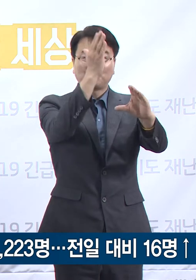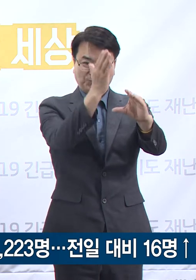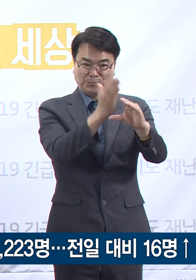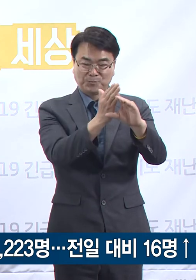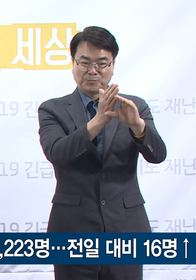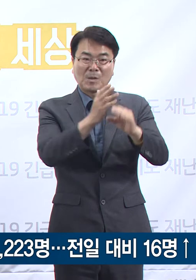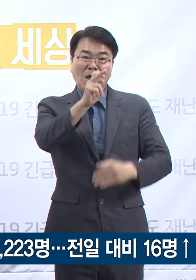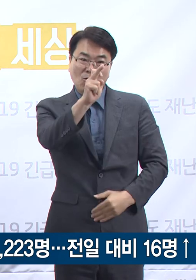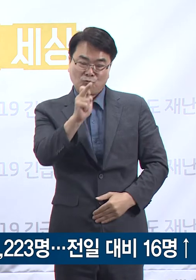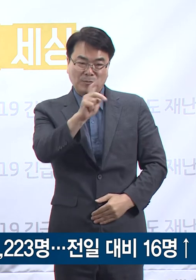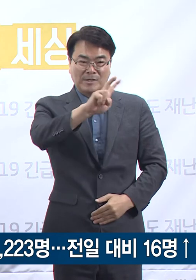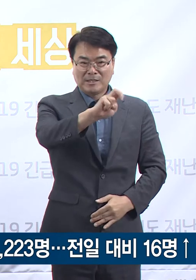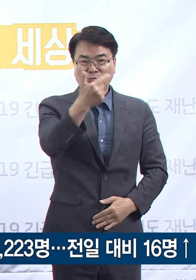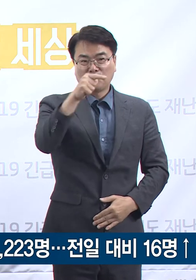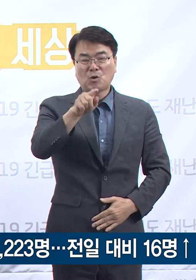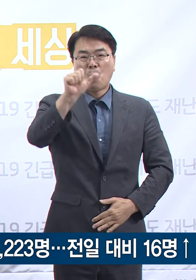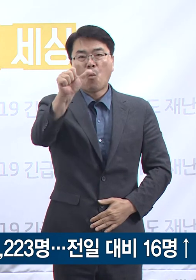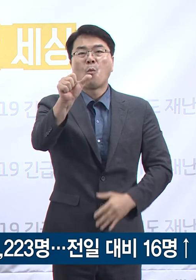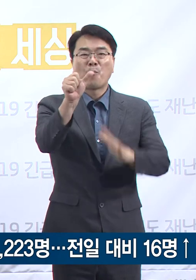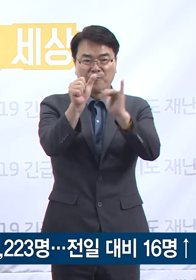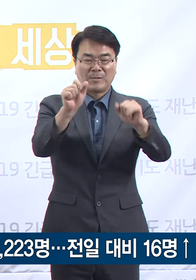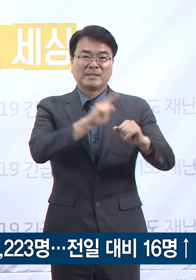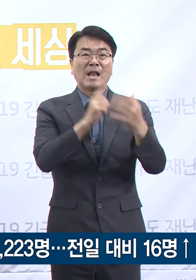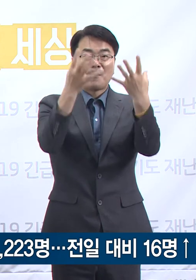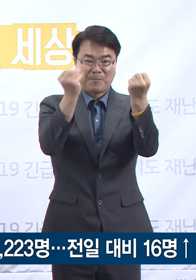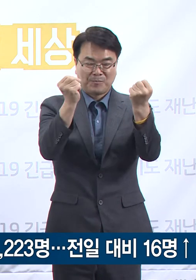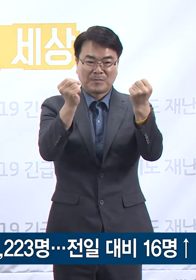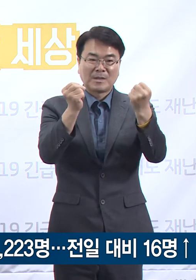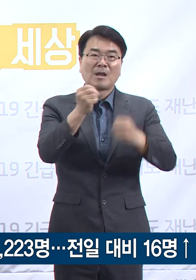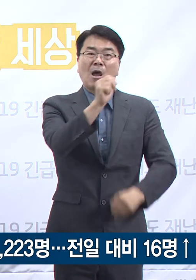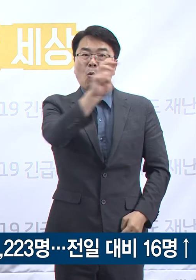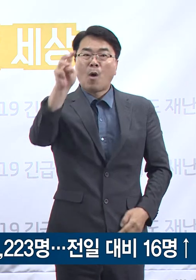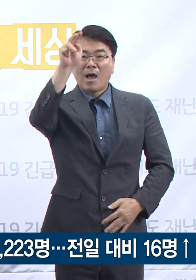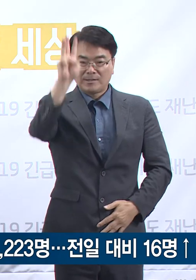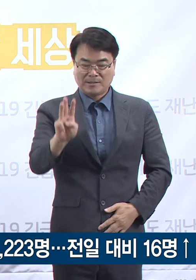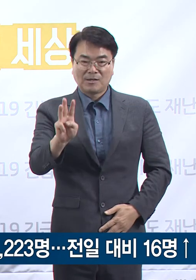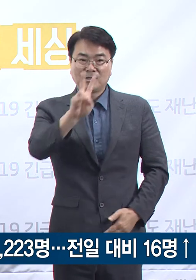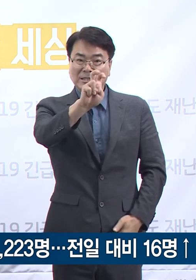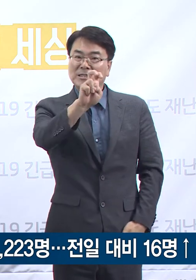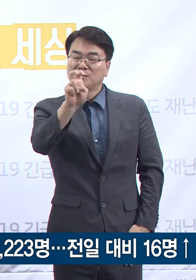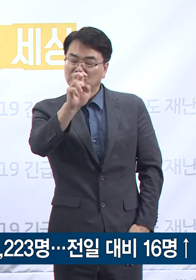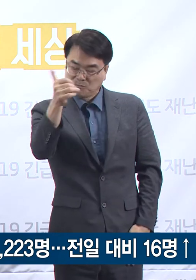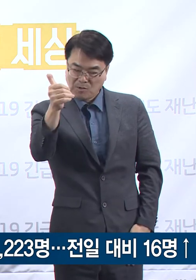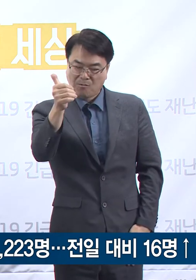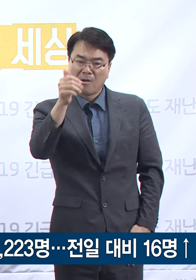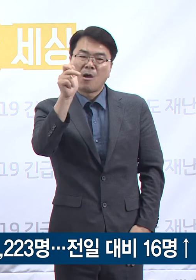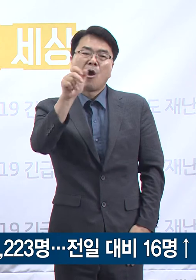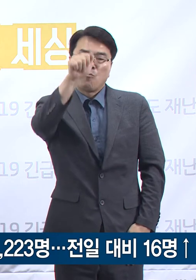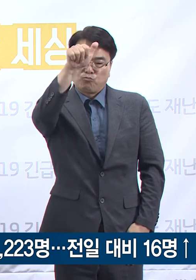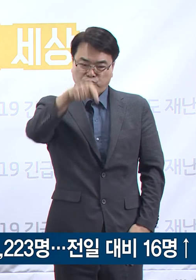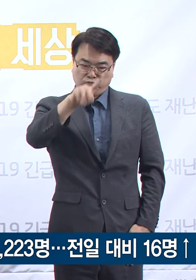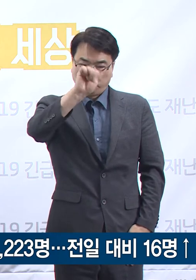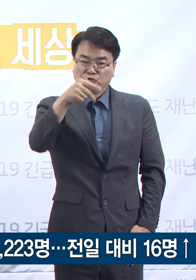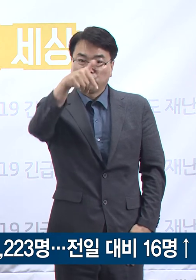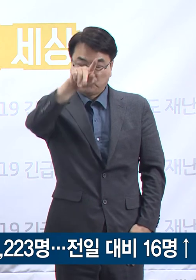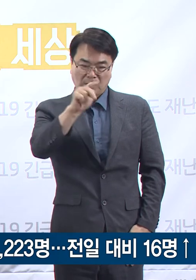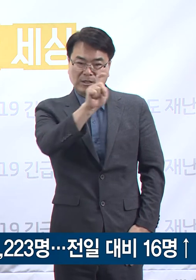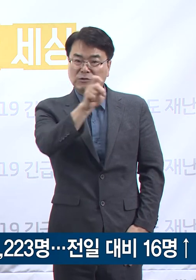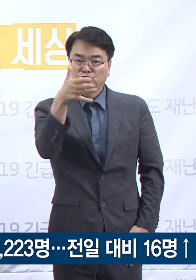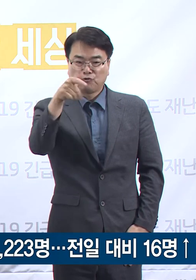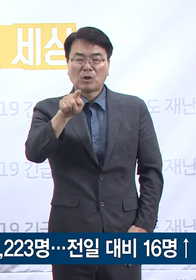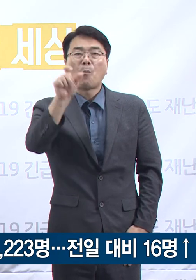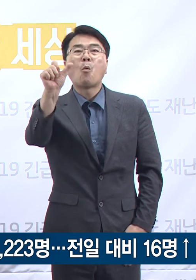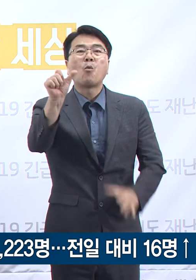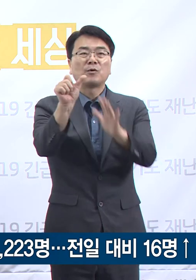군포시가 26.5명으로 가장 높고 다음 과천시 20명, 부천시 19.5명 순입니다. 경기도